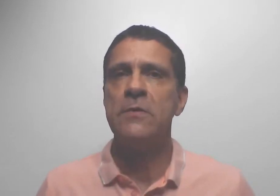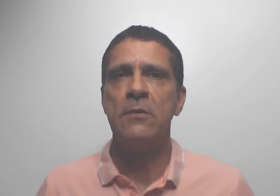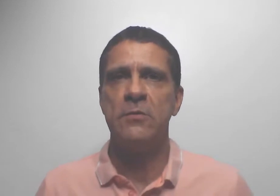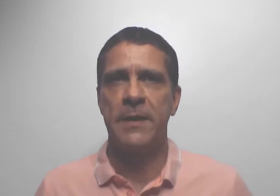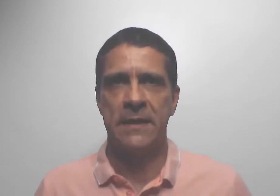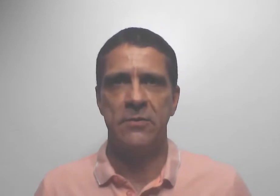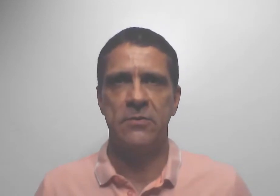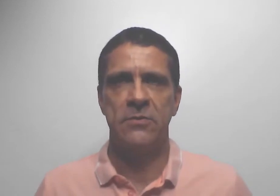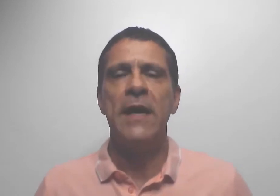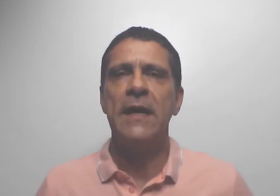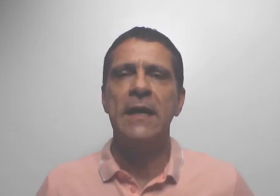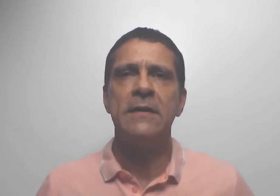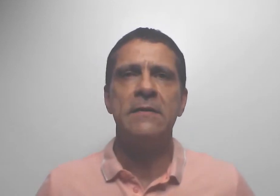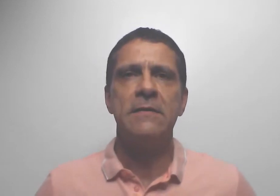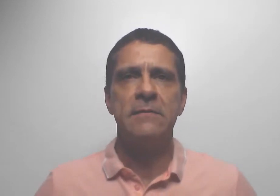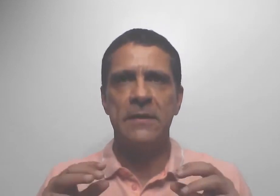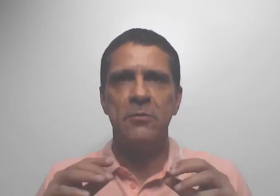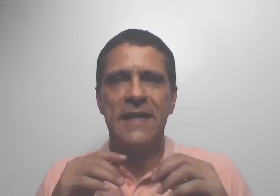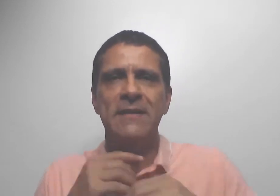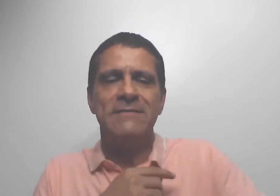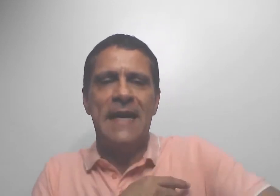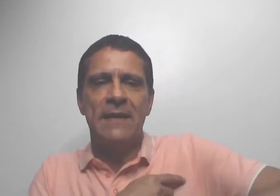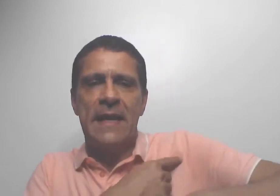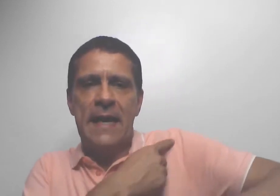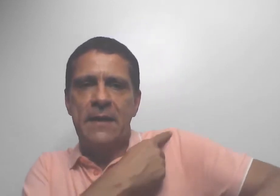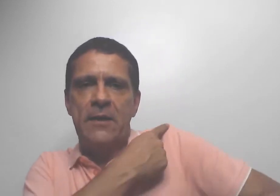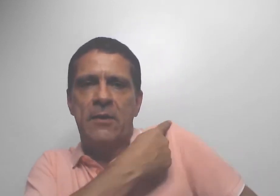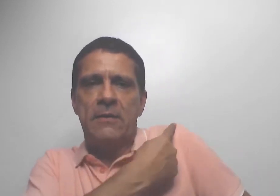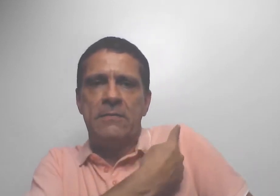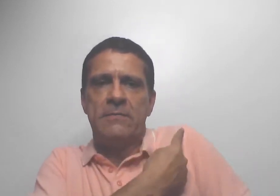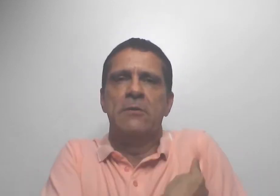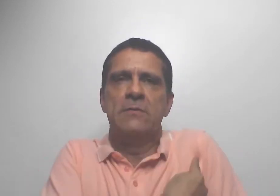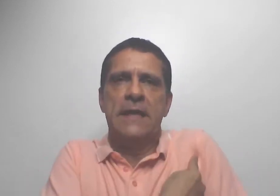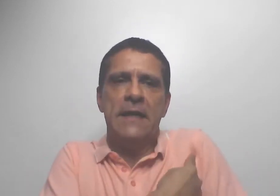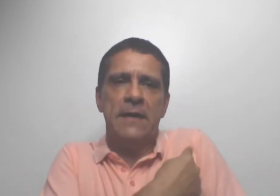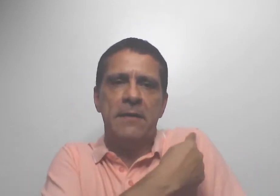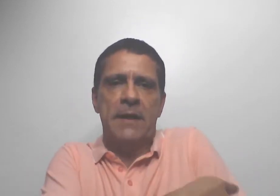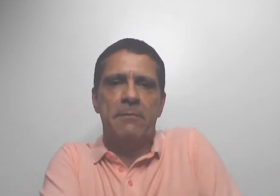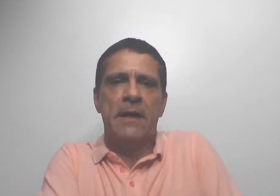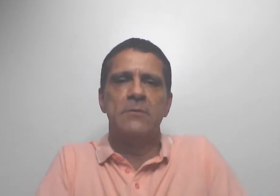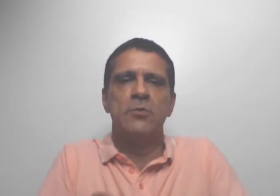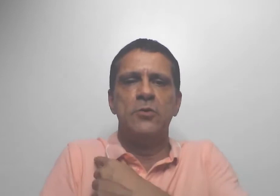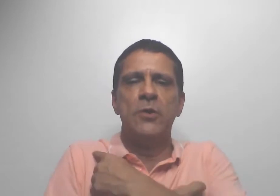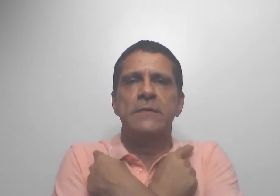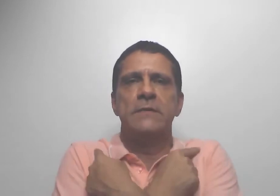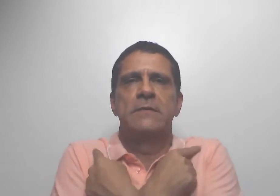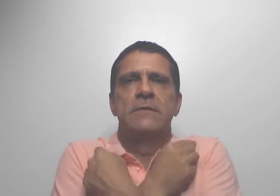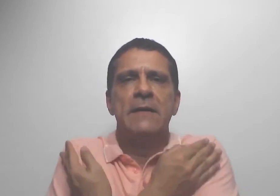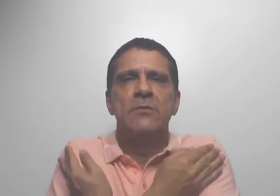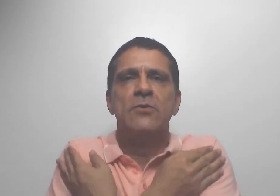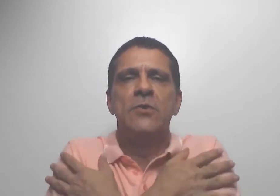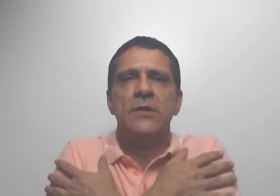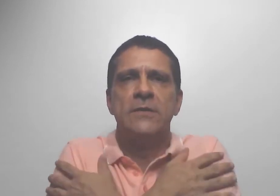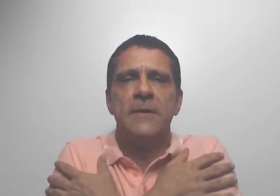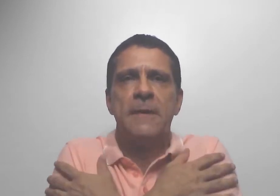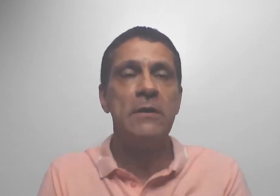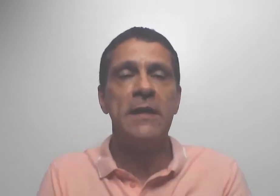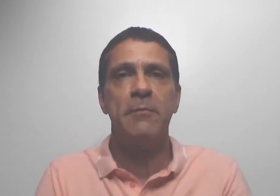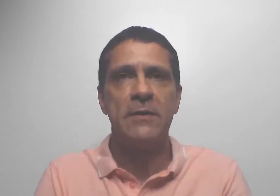não tem os braços. Não é que ela, ela não tem nada, é aqui, ó. Ela não tem daqui pra baixo, dos dois, tá? Dos dois. E quando ela